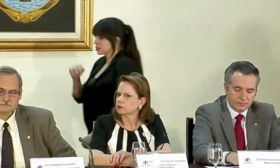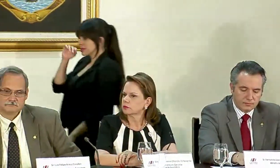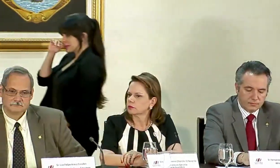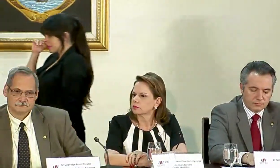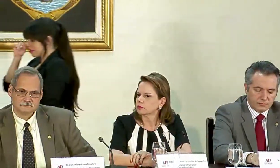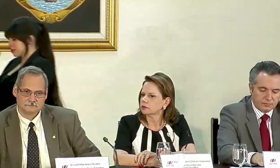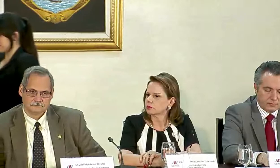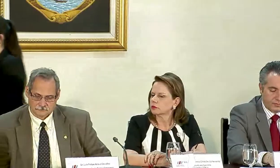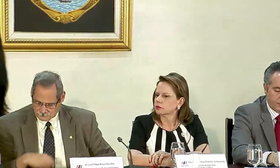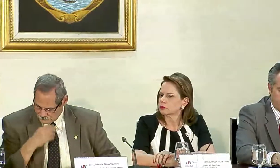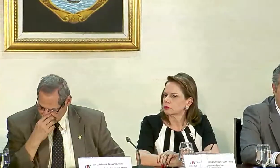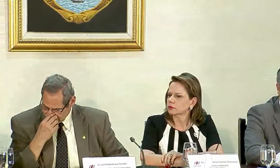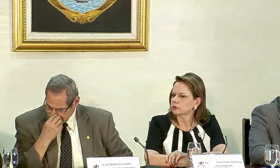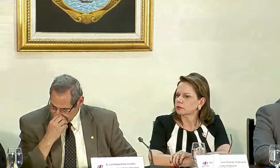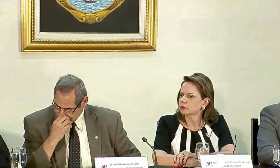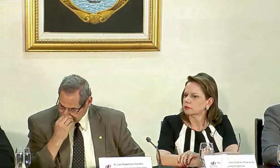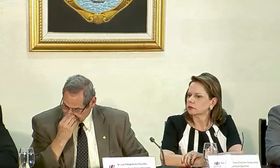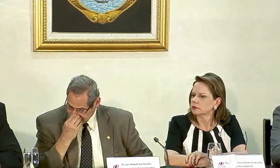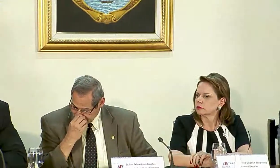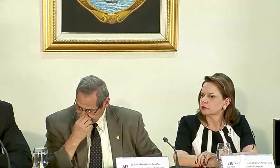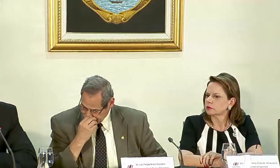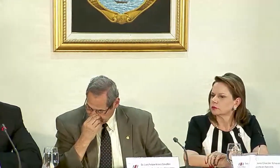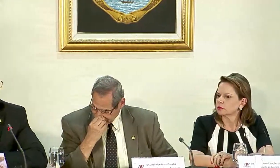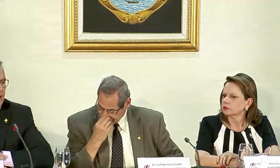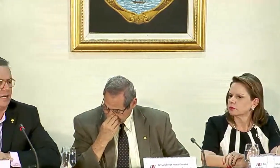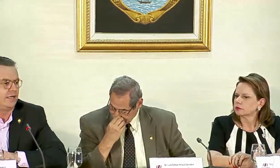Sí, efectivamente, eso no es un problema que se acabe ahora.